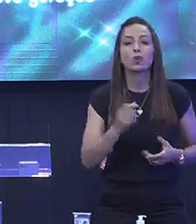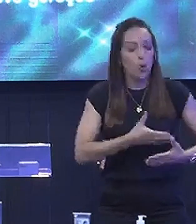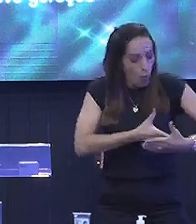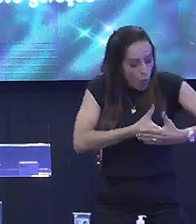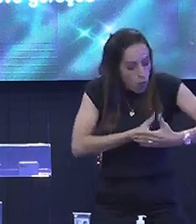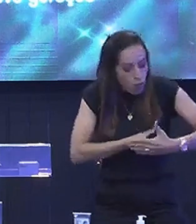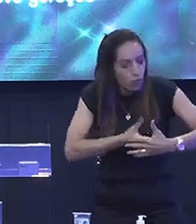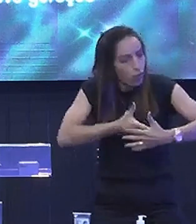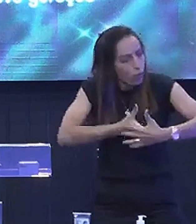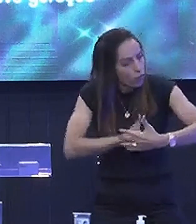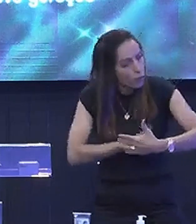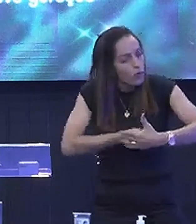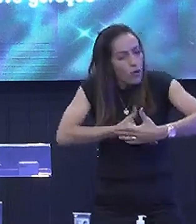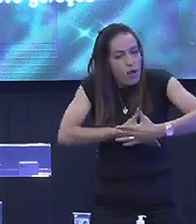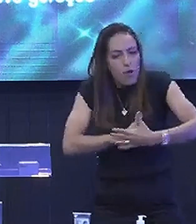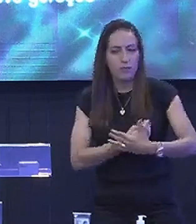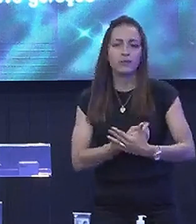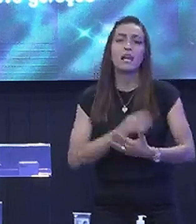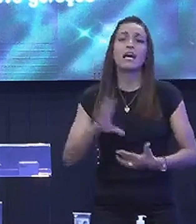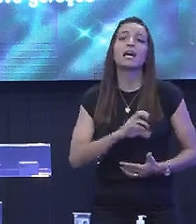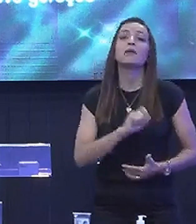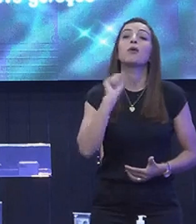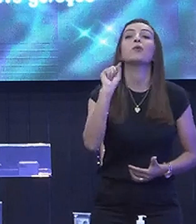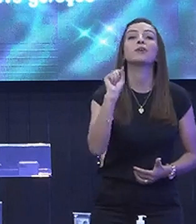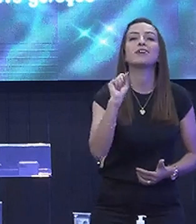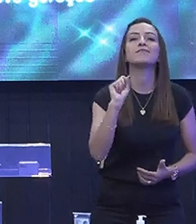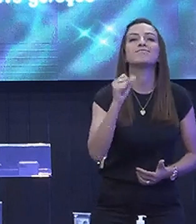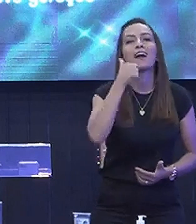peito A criança ama a mãe Ou o peito